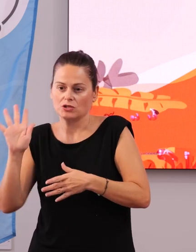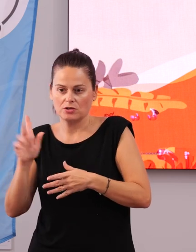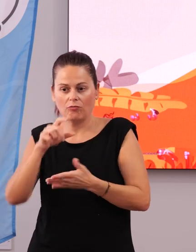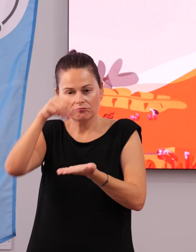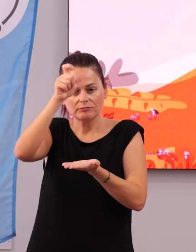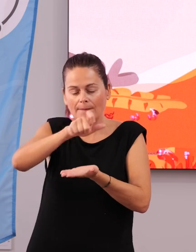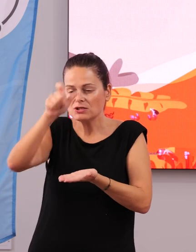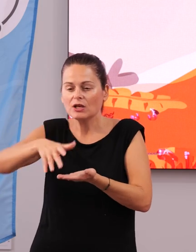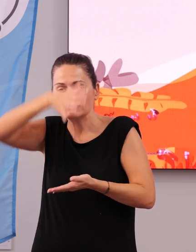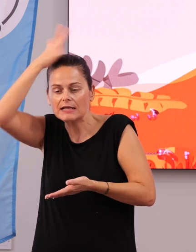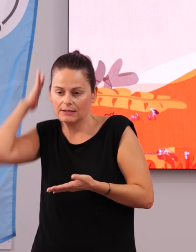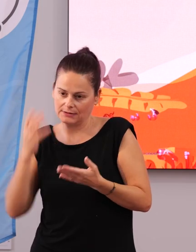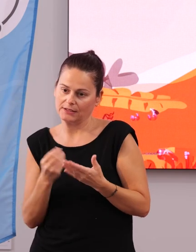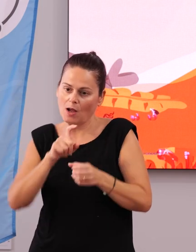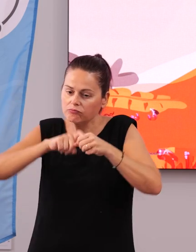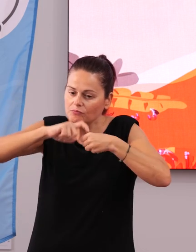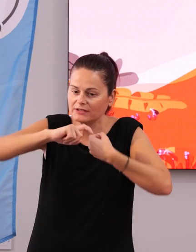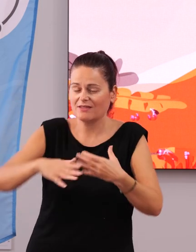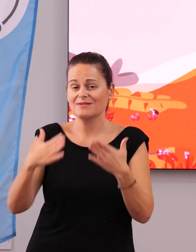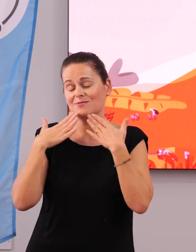y solo daros las gracias y desear un buen día.